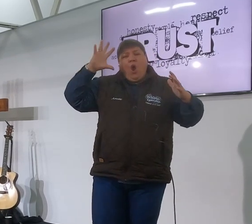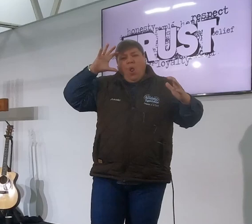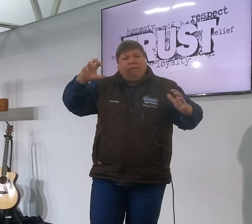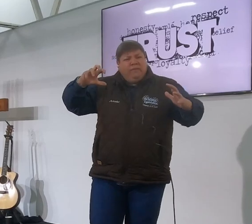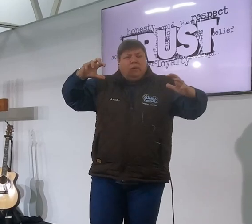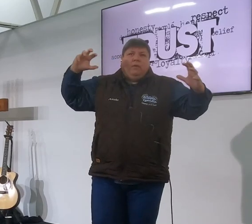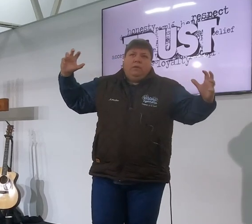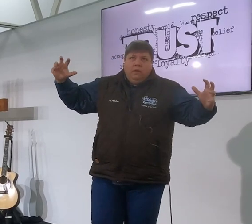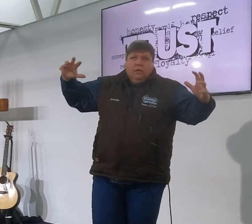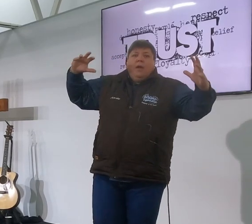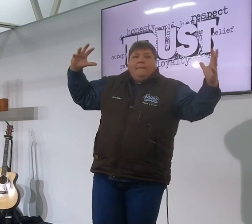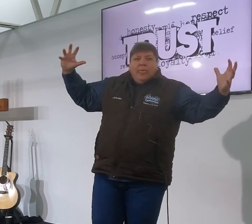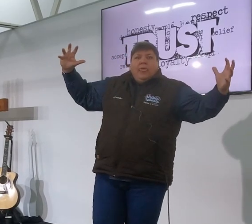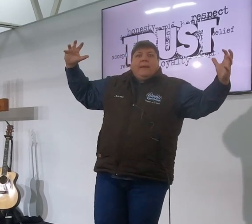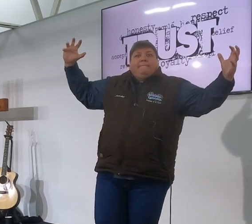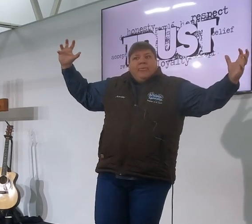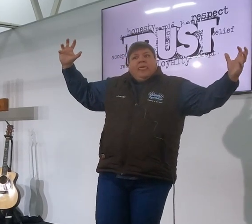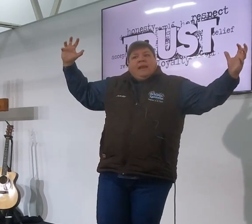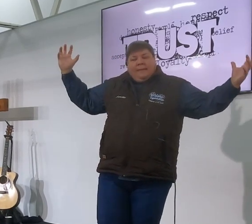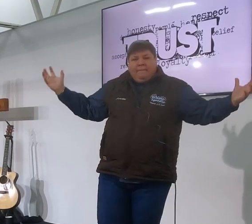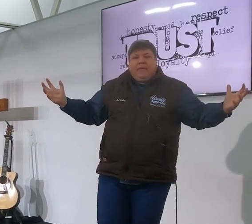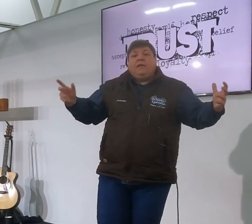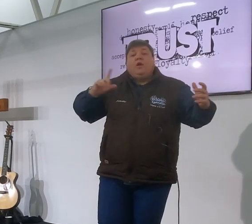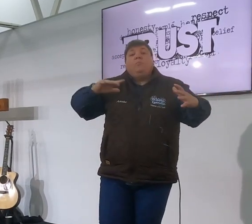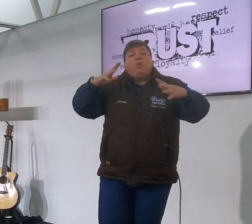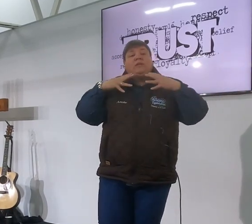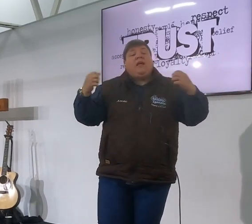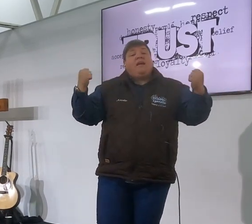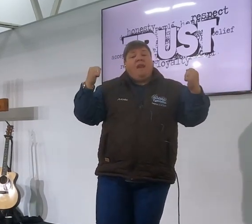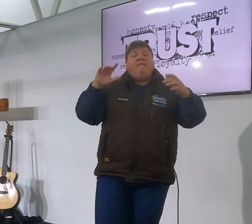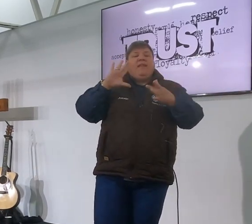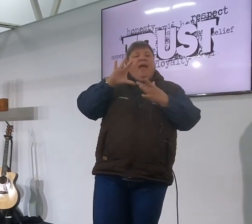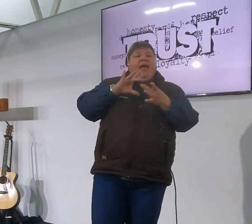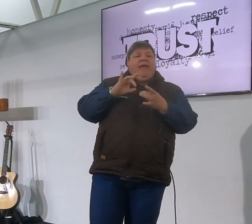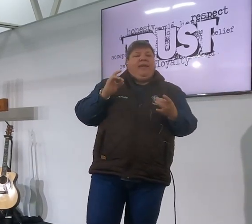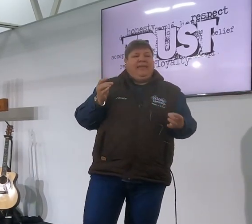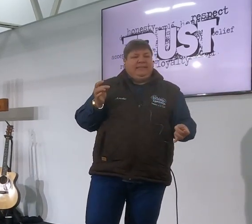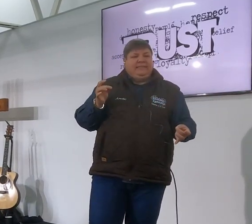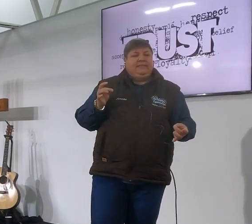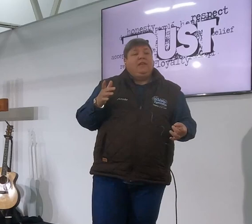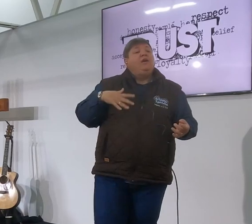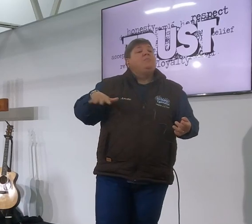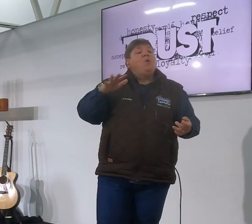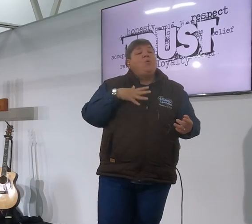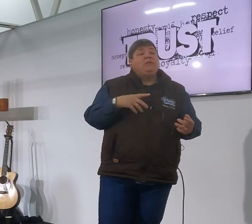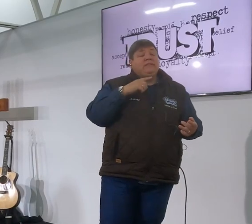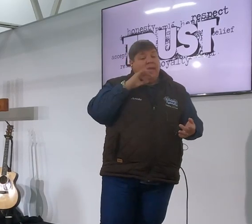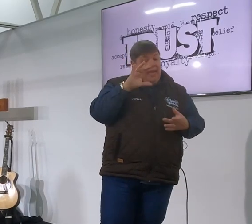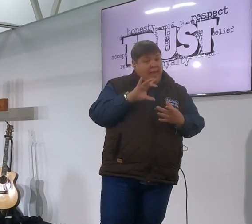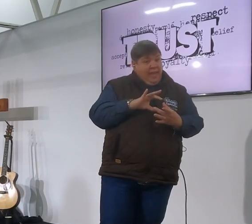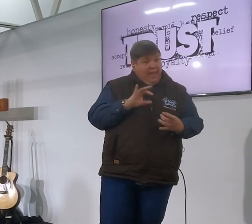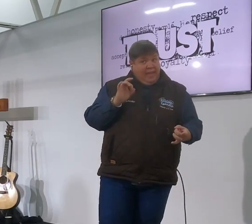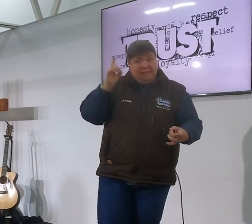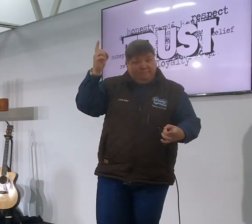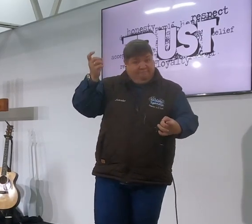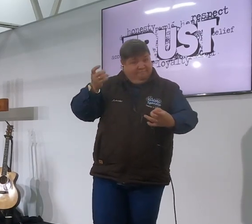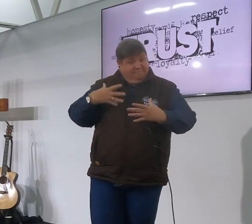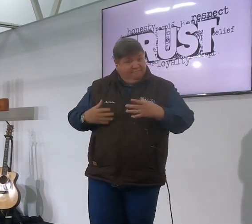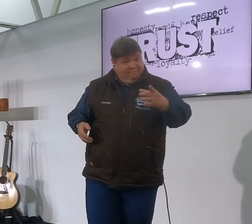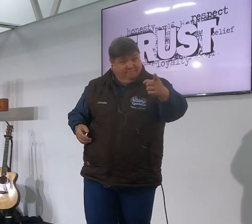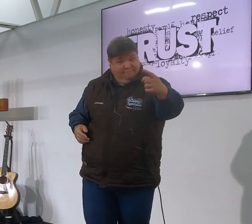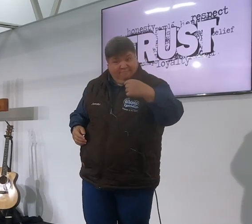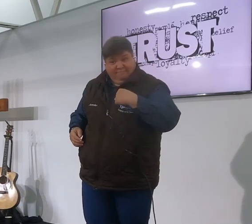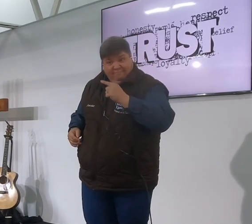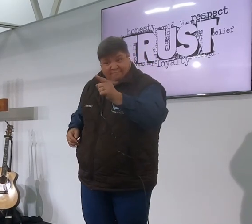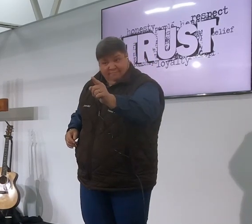Heere Jesus het ek en jy die kracht van die Heilige Geest en dis ook om Paulus wat in Mooties kan sê die Geest wat God my en jou gegeet